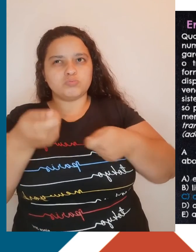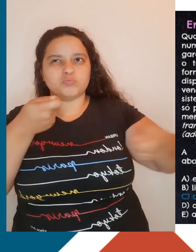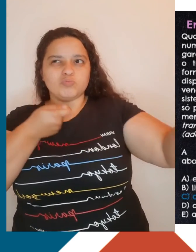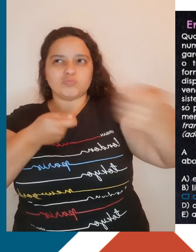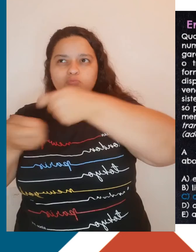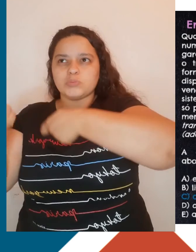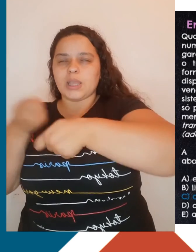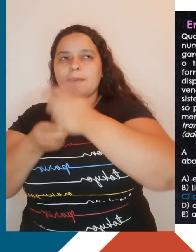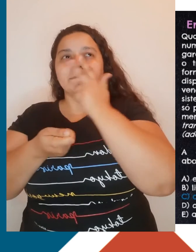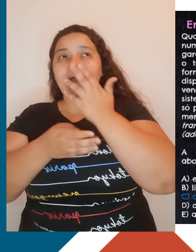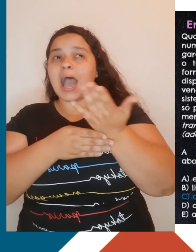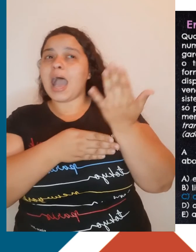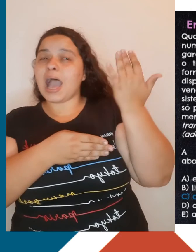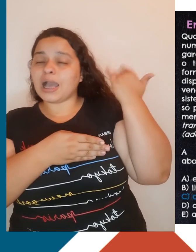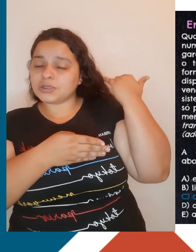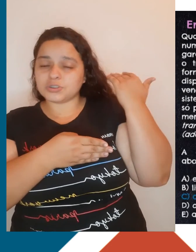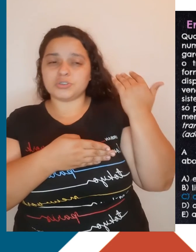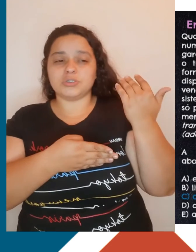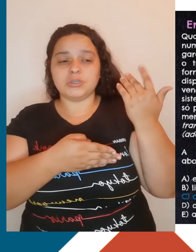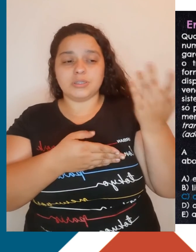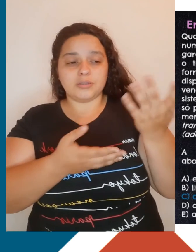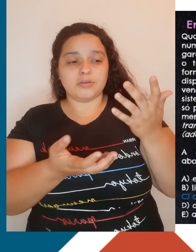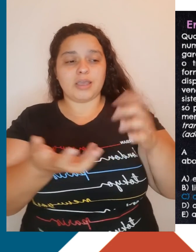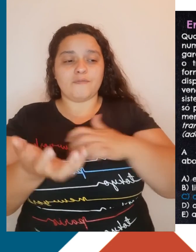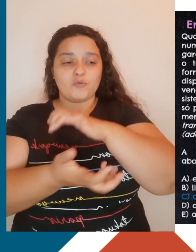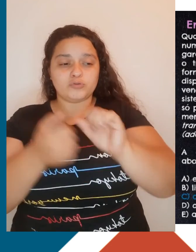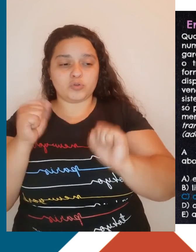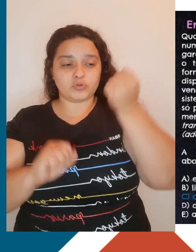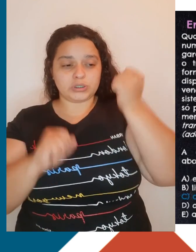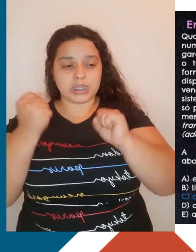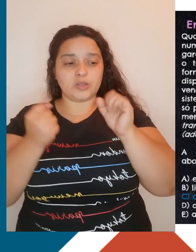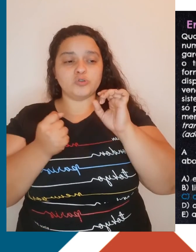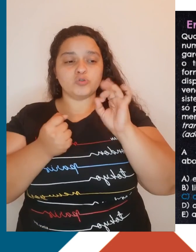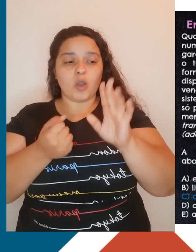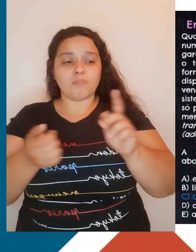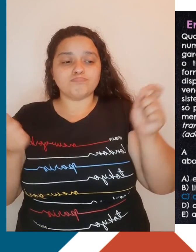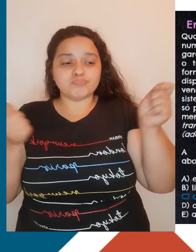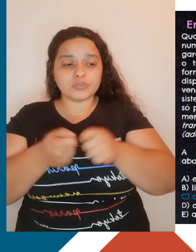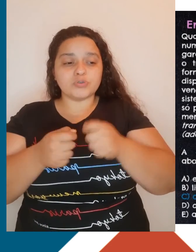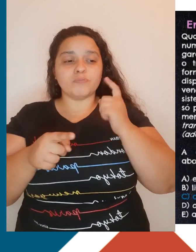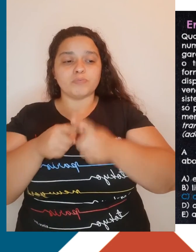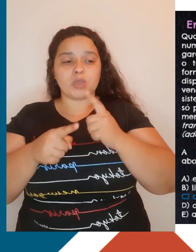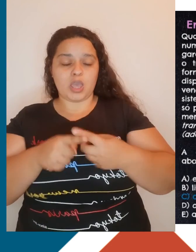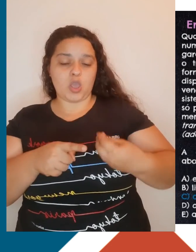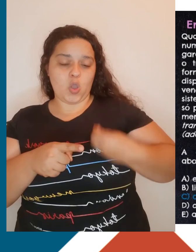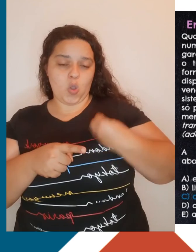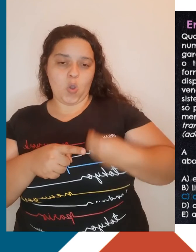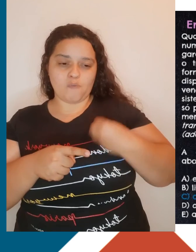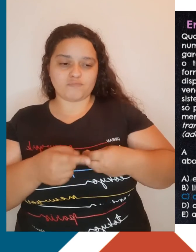antes. Na verdade, a Revolução Industrial, ela só foi possível porque houve a adequação do dinheiro como elemento